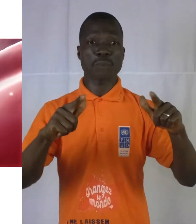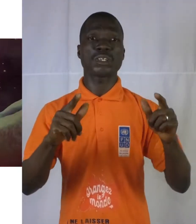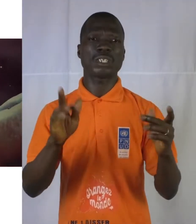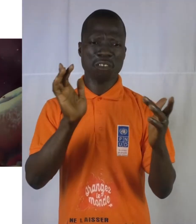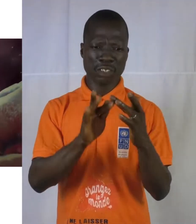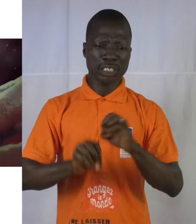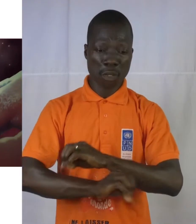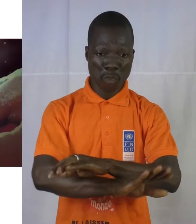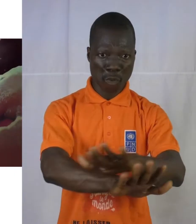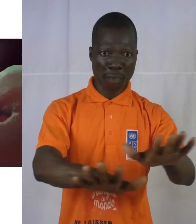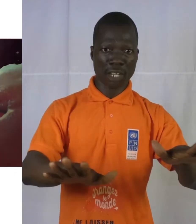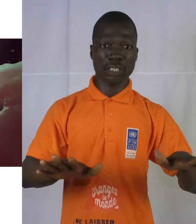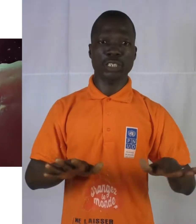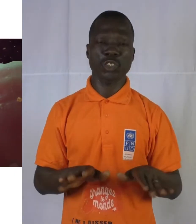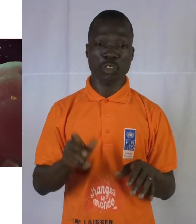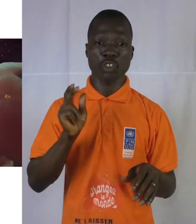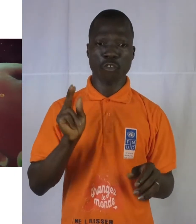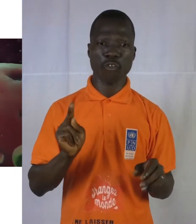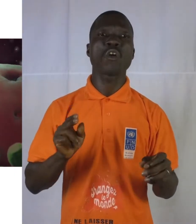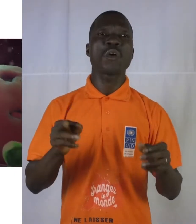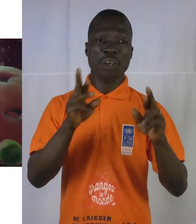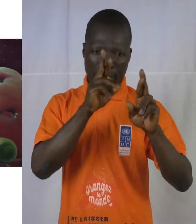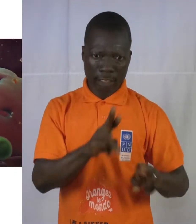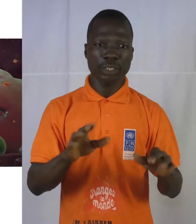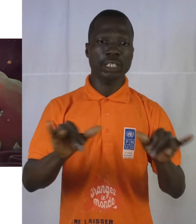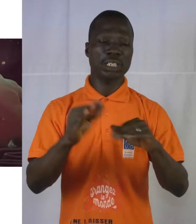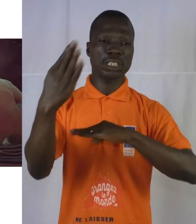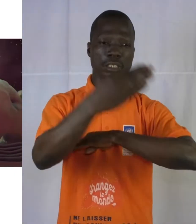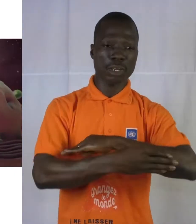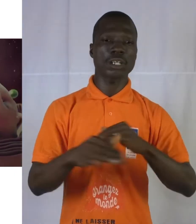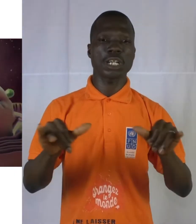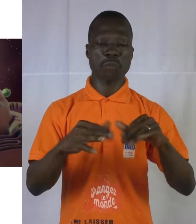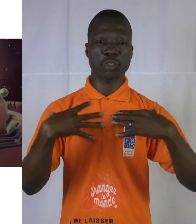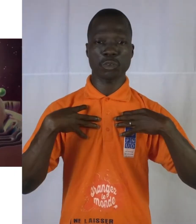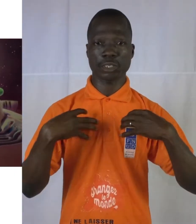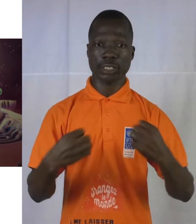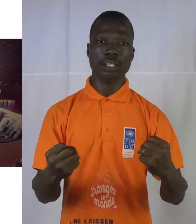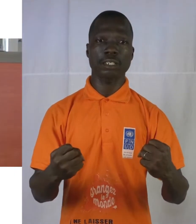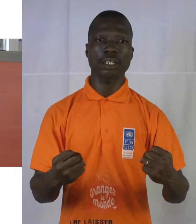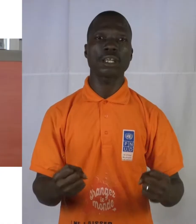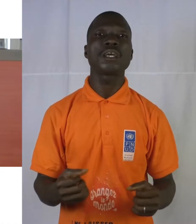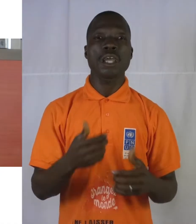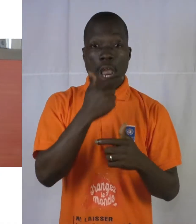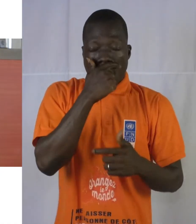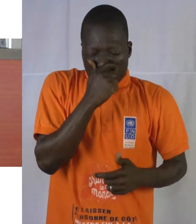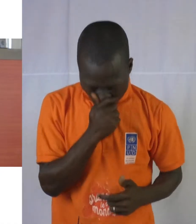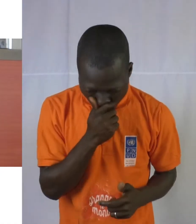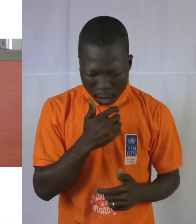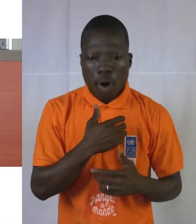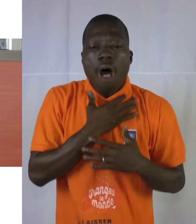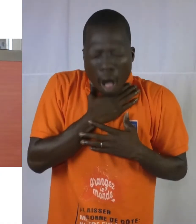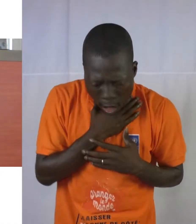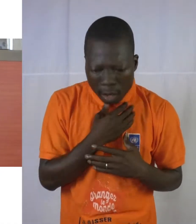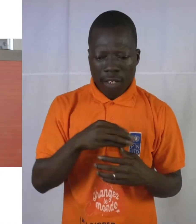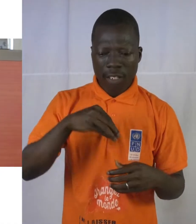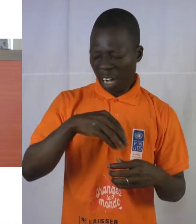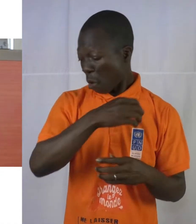efficacement sa propagation, nous devons respecter les gestes barrières et les mesures sanitaires. Éternuer ou tousser dans